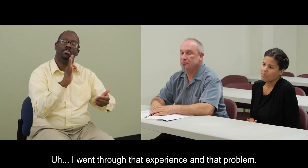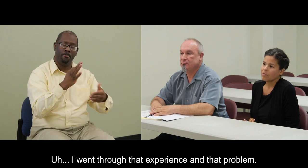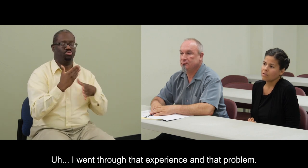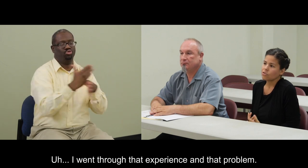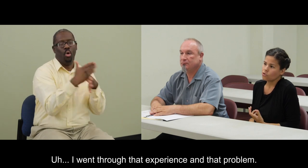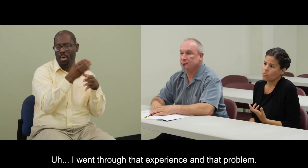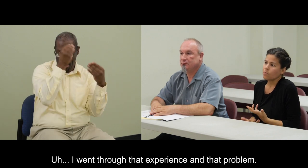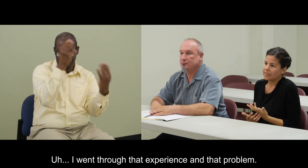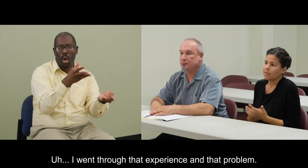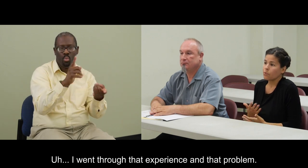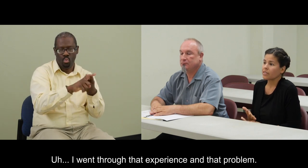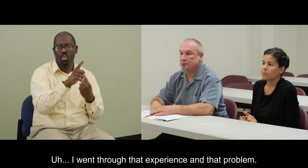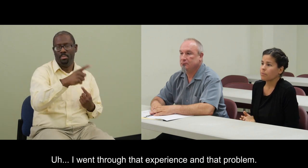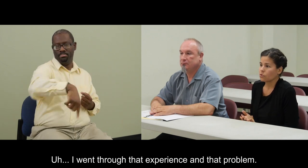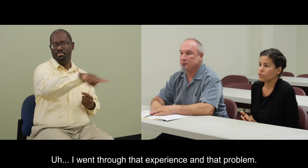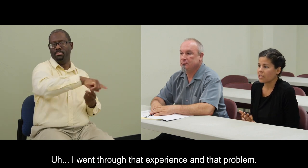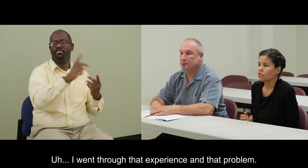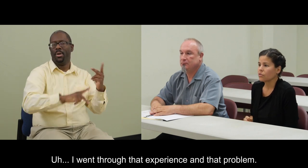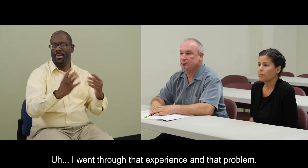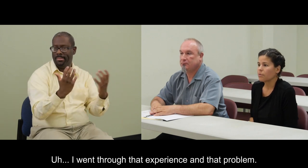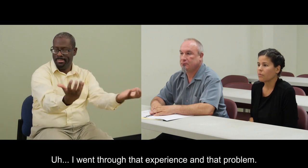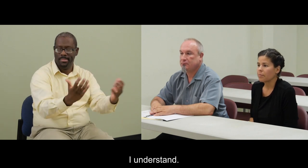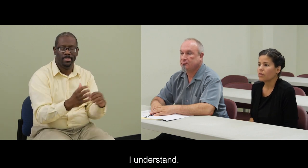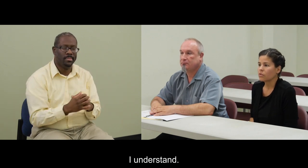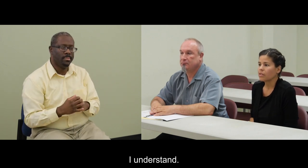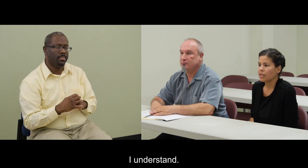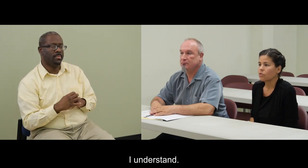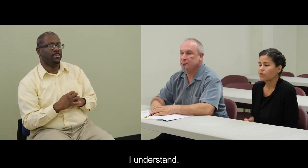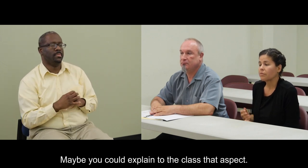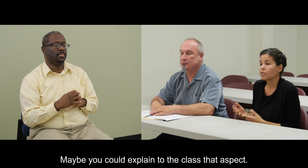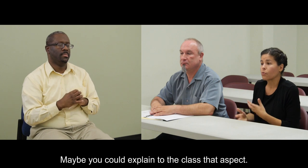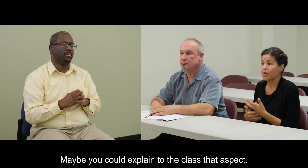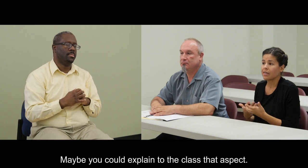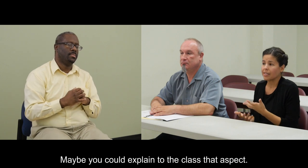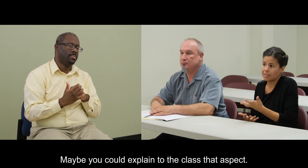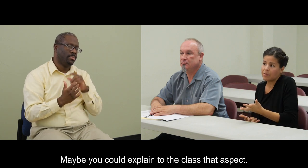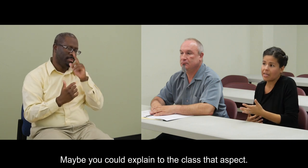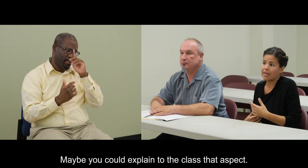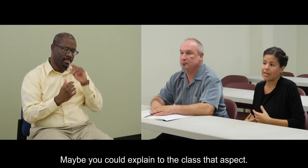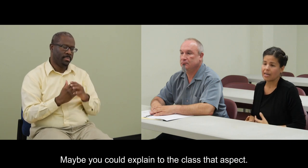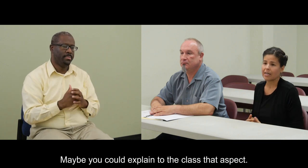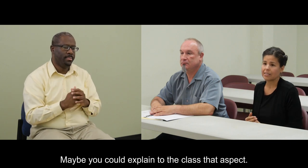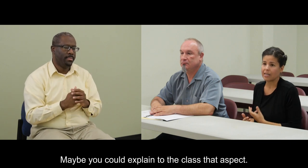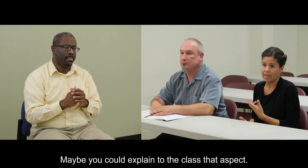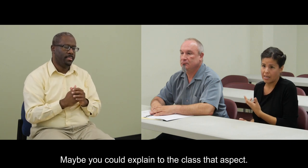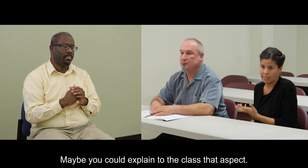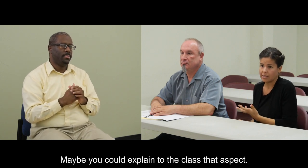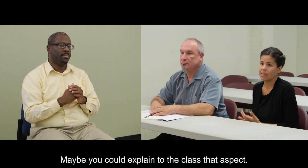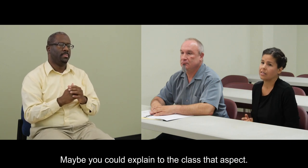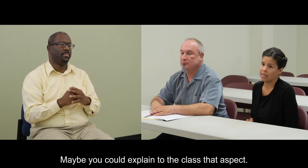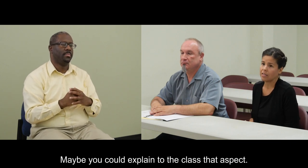Yo pasé por ese proceso y el problema y yo entiendo. Tal vez podría explicarle a la clase ese detalle.